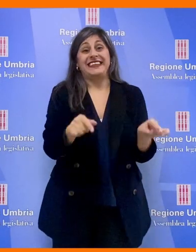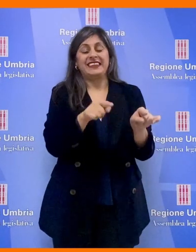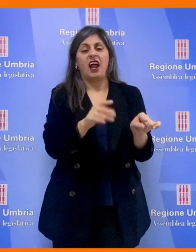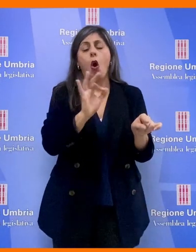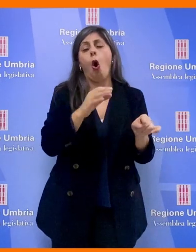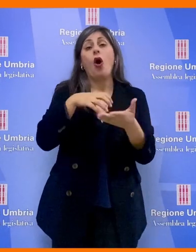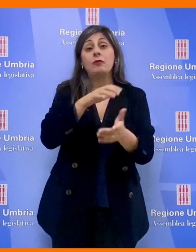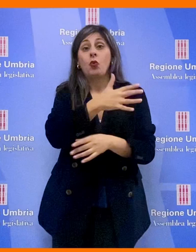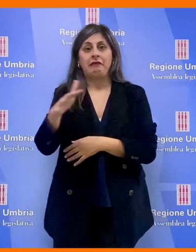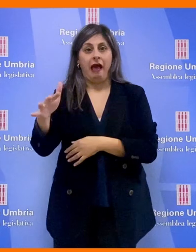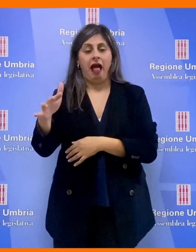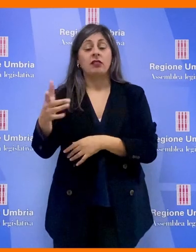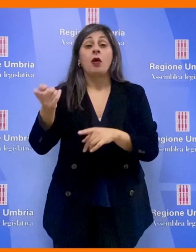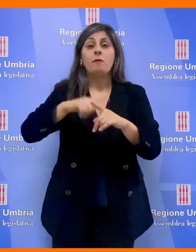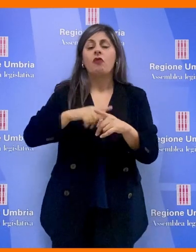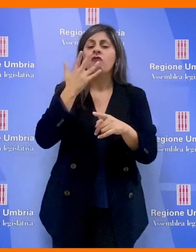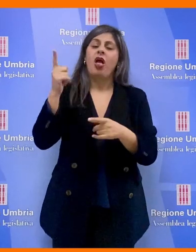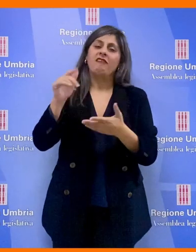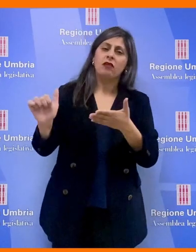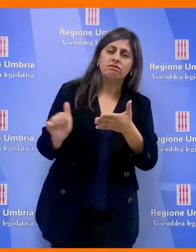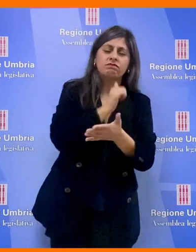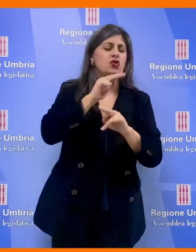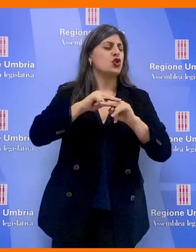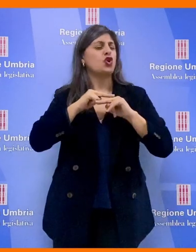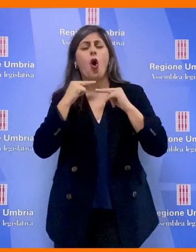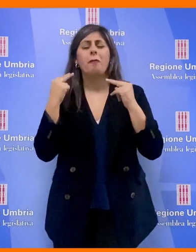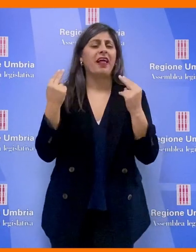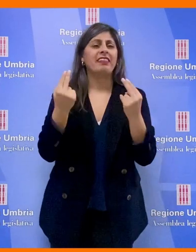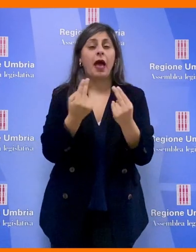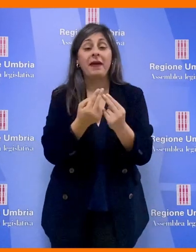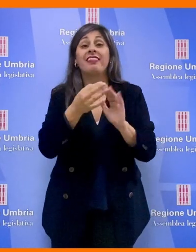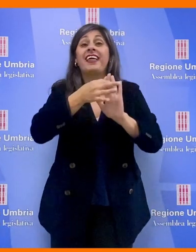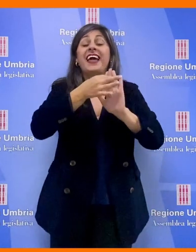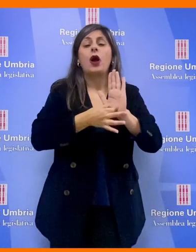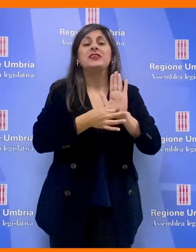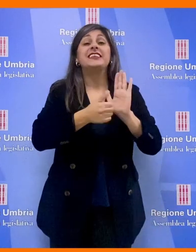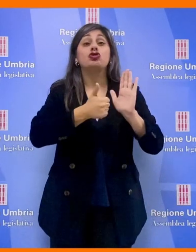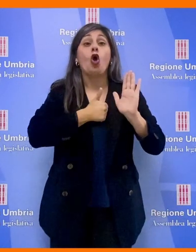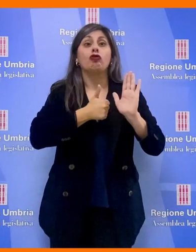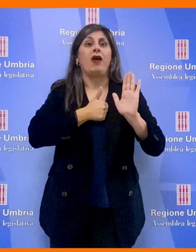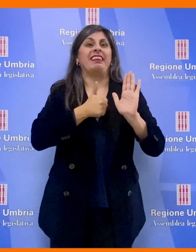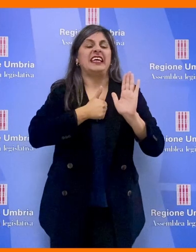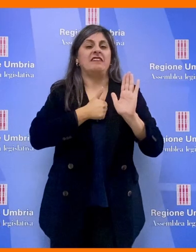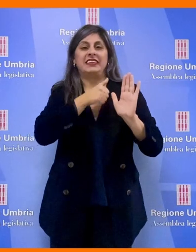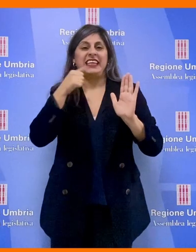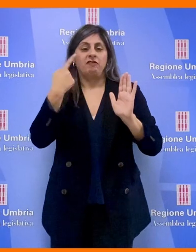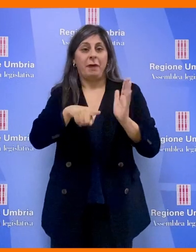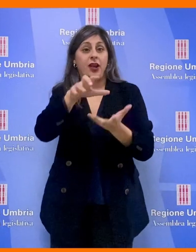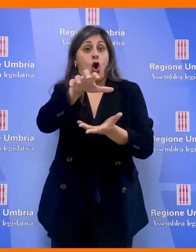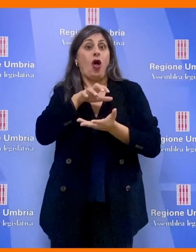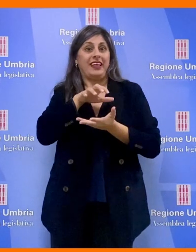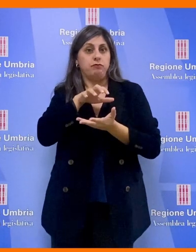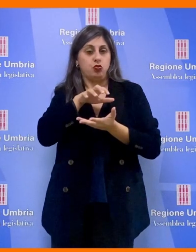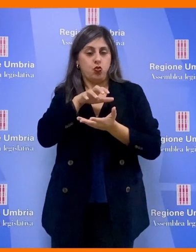o altro tipo di contributi, ma anche ad abrogare integralmente per quanto riguarda i requisiti soggettivi per l'accesso ai